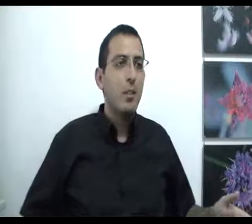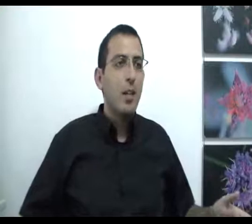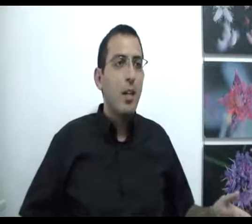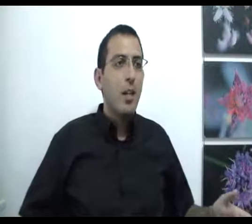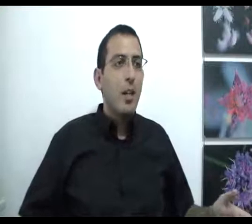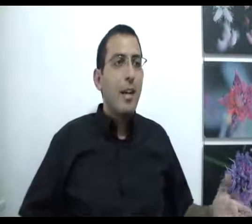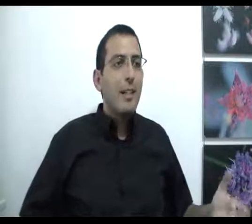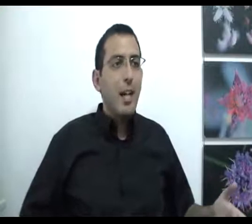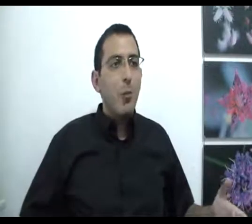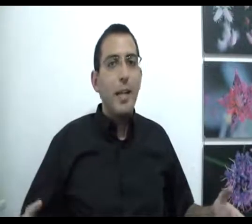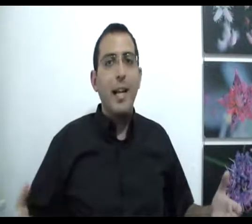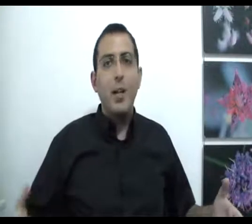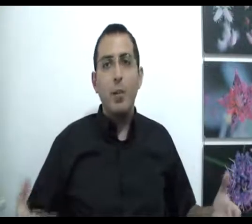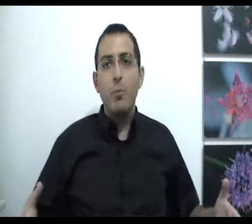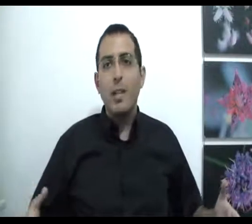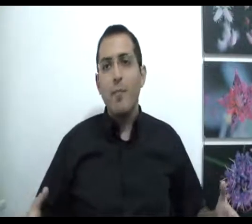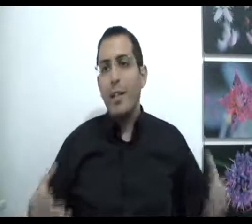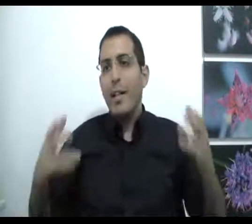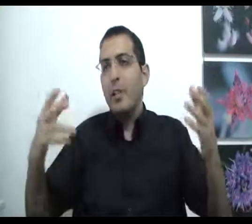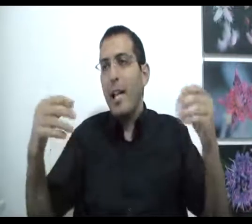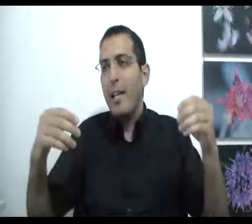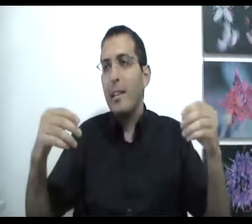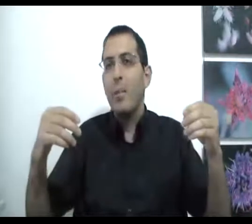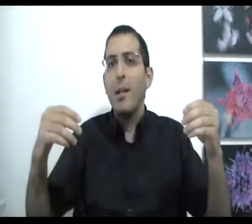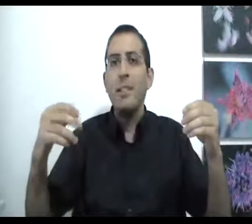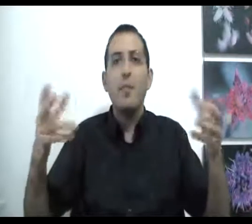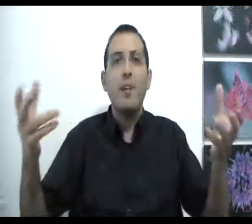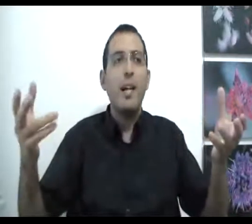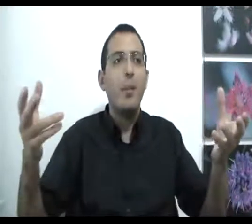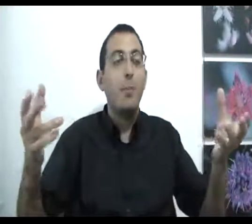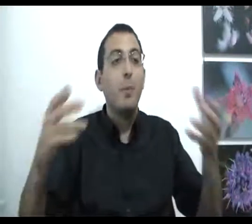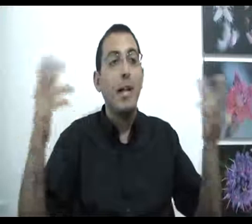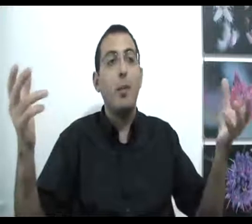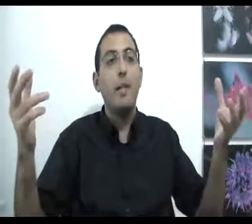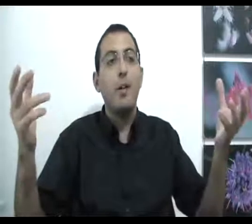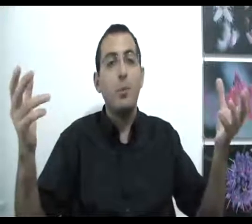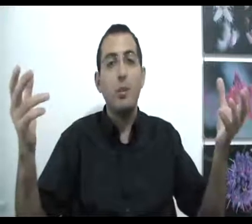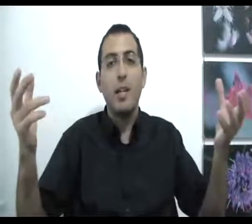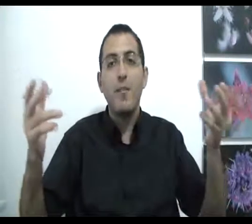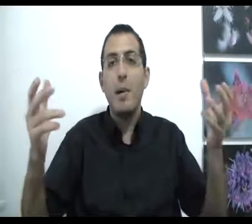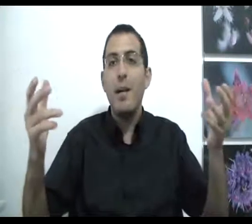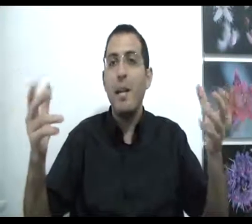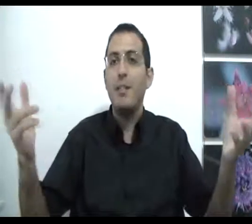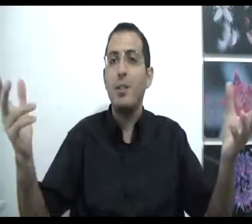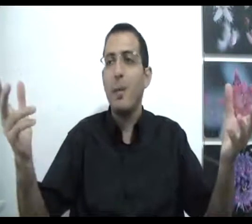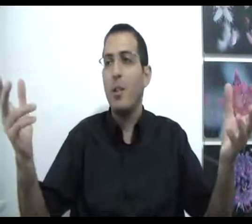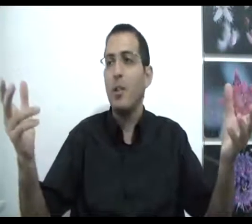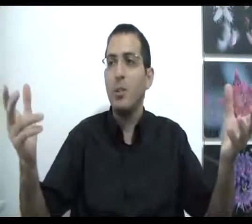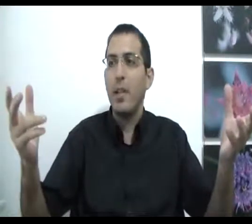כאשר הוא מגיע לרעונות מוזרים ועיקר השאלה היא שבן אדם בעצם מפחד ומגיע לכל מיני רעונות מוזרים ומה לעשות עם הרעונות המוזרים